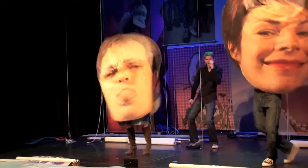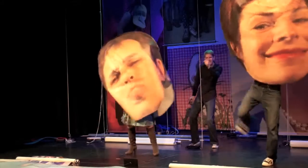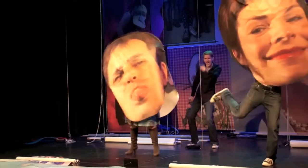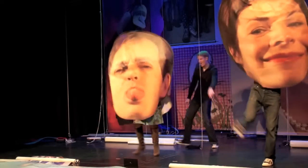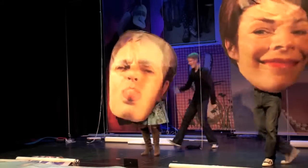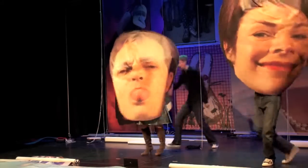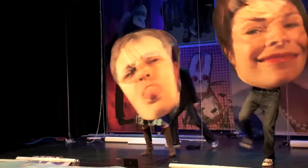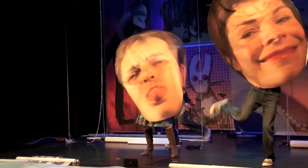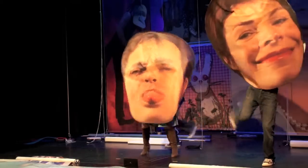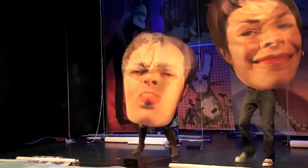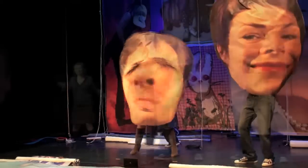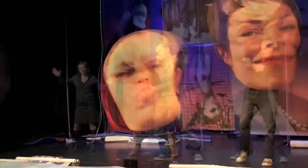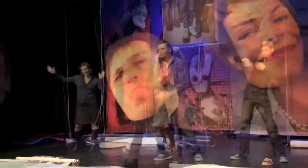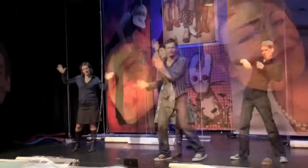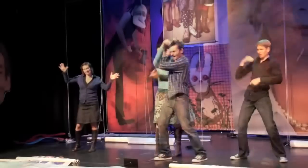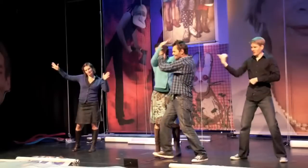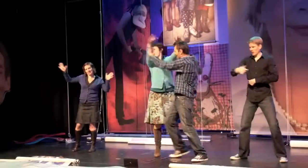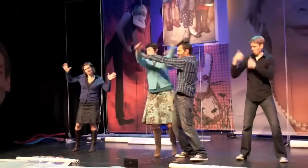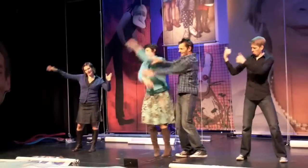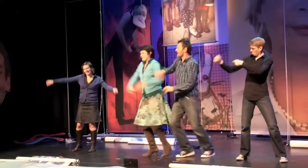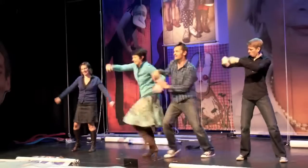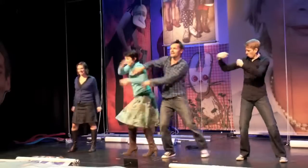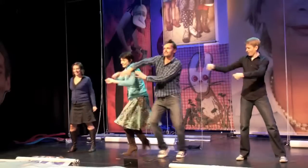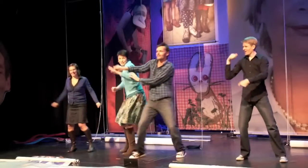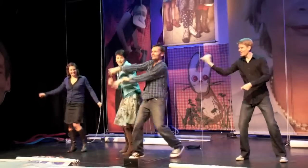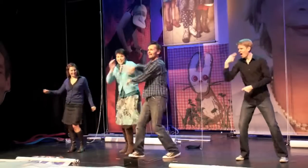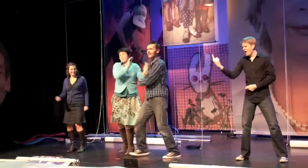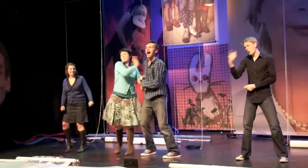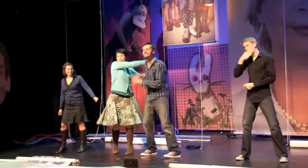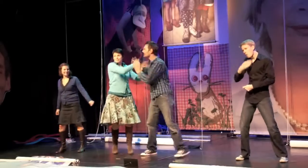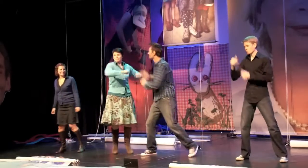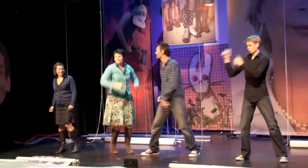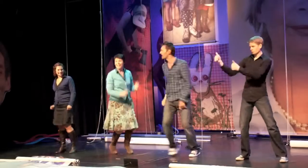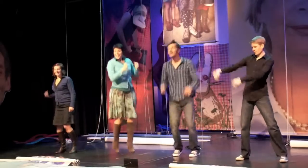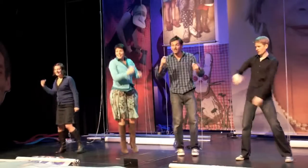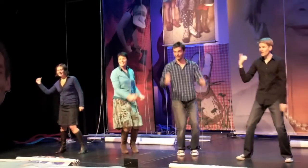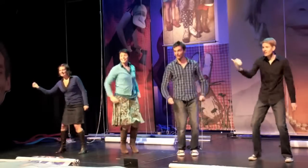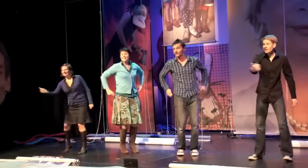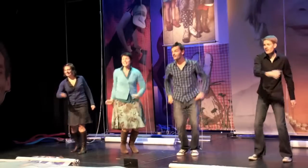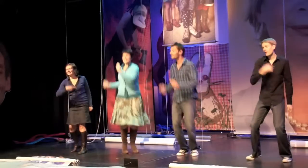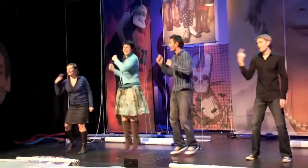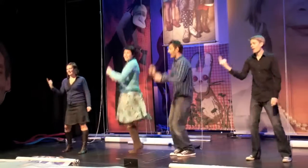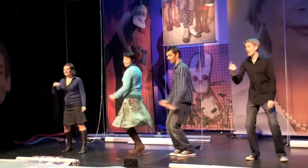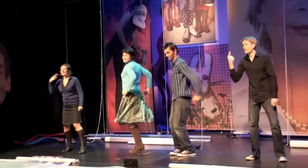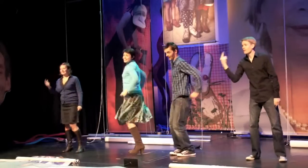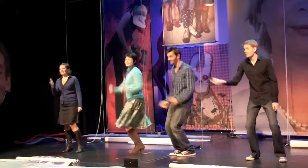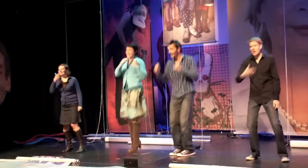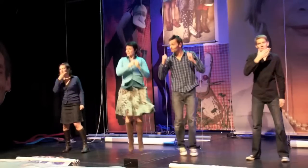MUZIEK Iedereen kan alles altijd handiger dan ik. Iedereen kan alles altijd